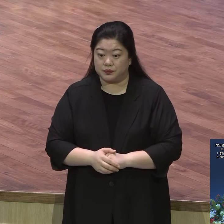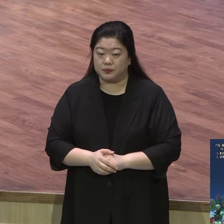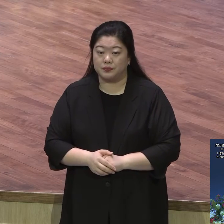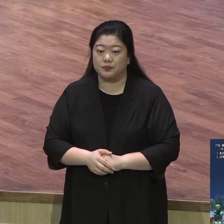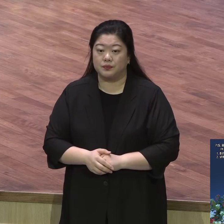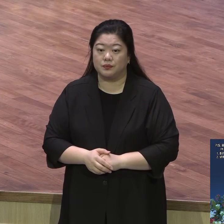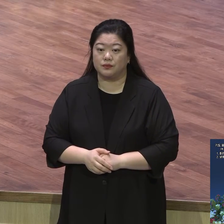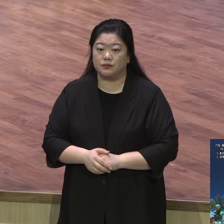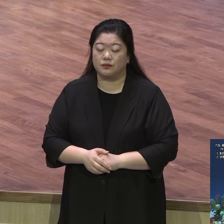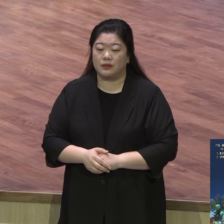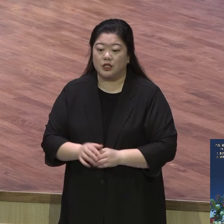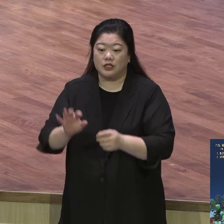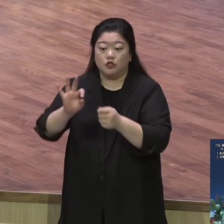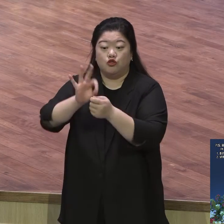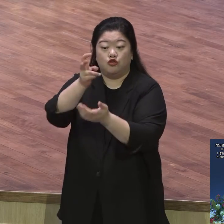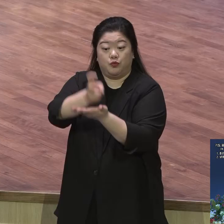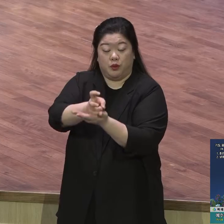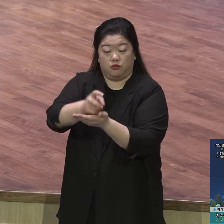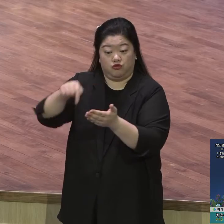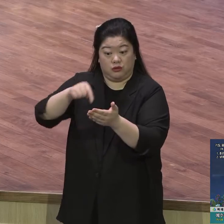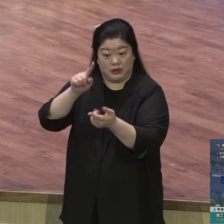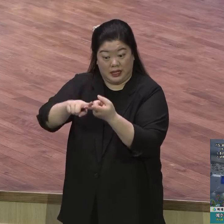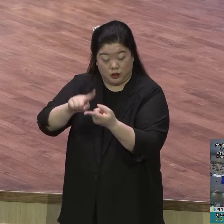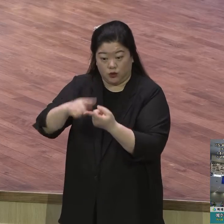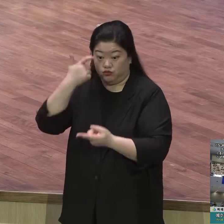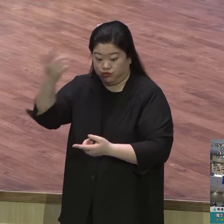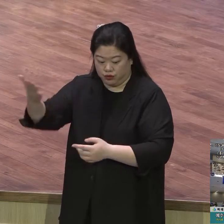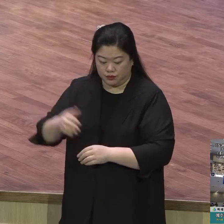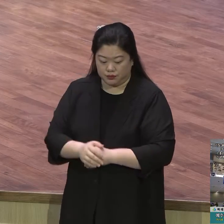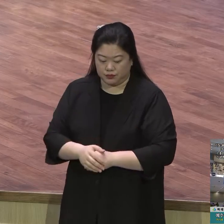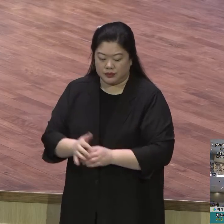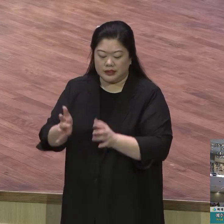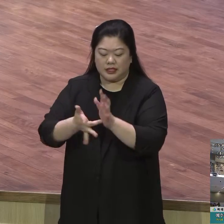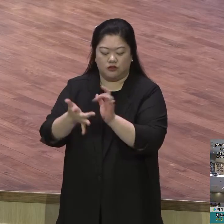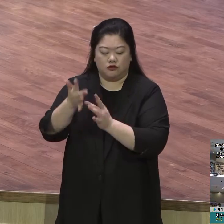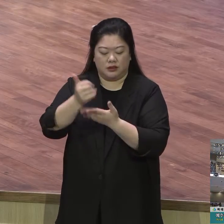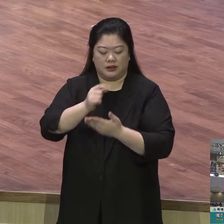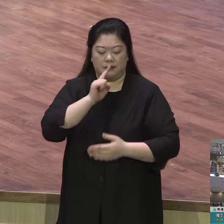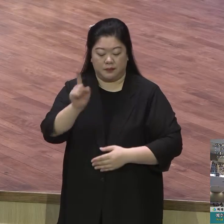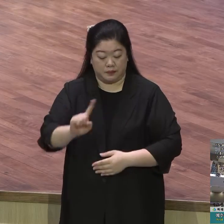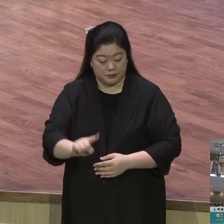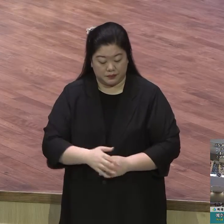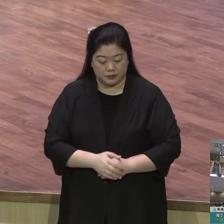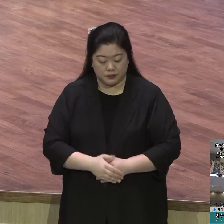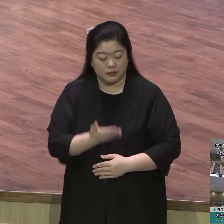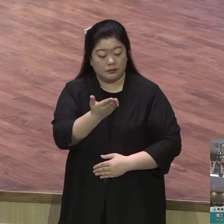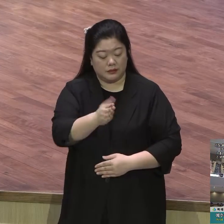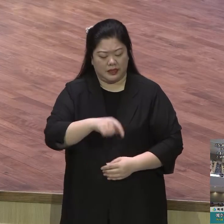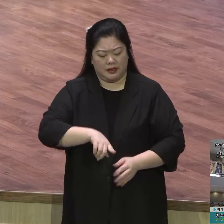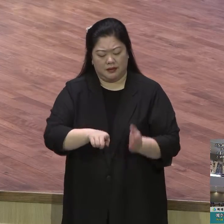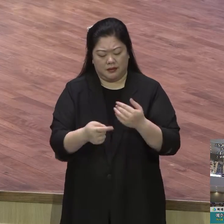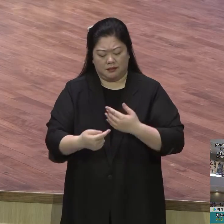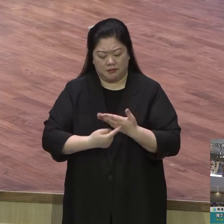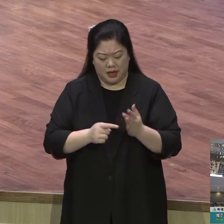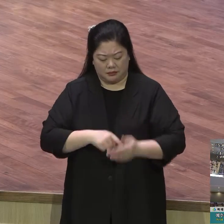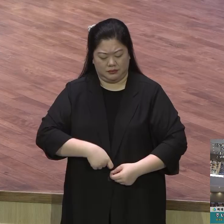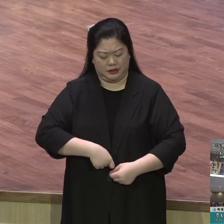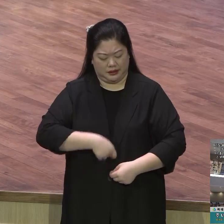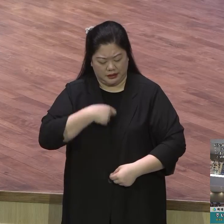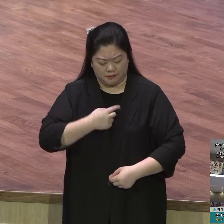질문했습니다 이때 예수님께서 이렇게 말씀합니다 예수께서 이러시되 너 마음을 다하고 목숨을 다하고 뜻을 다하여 주